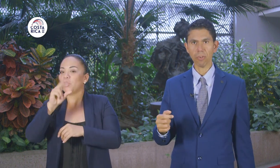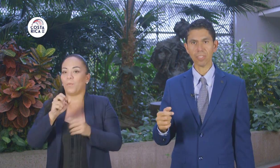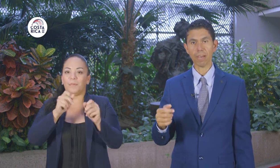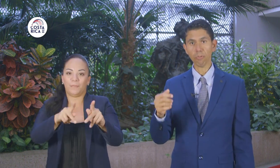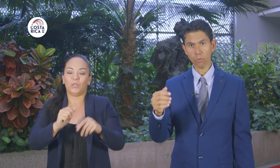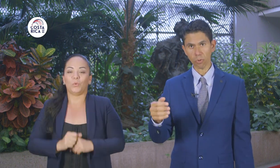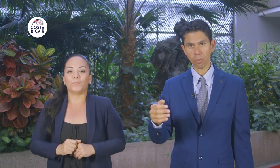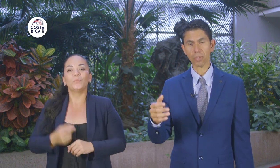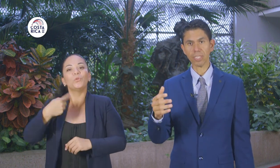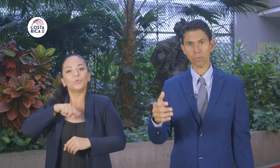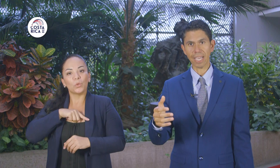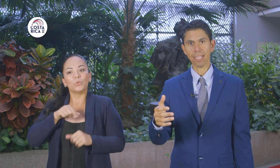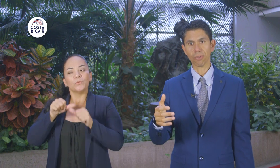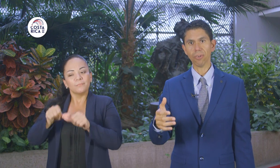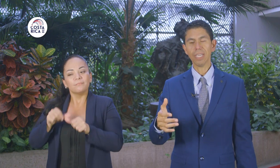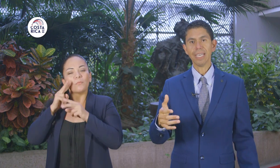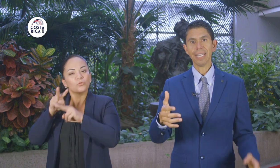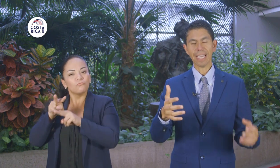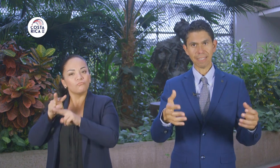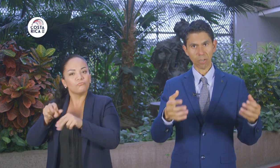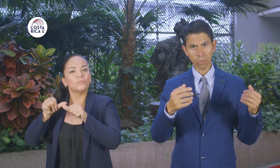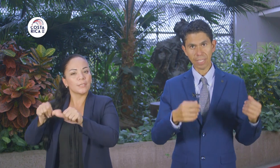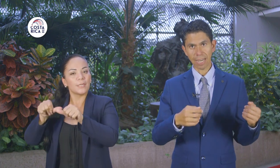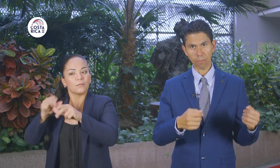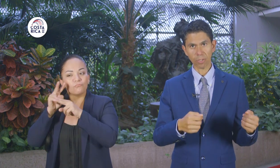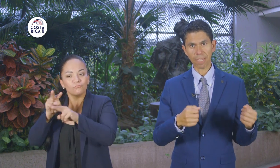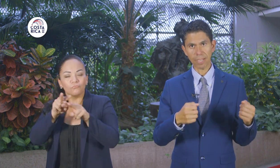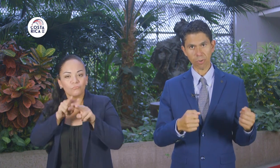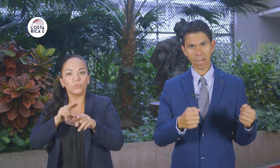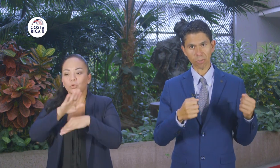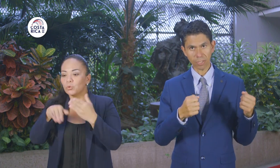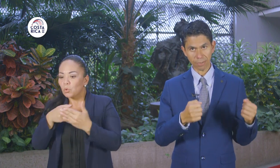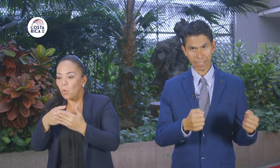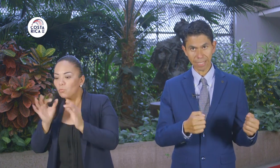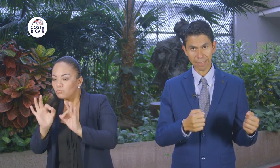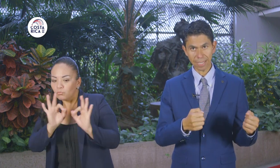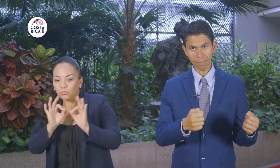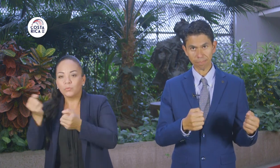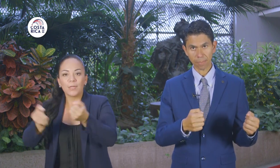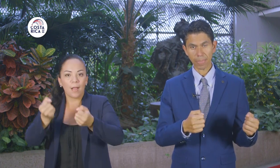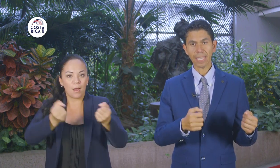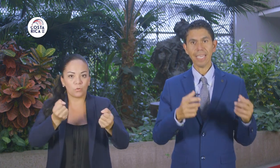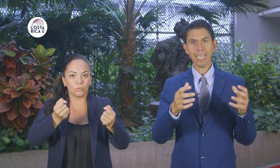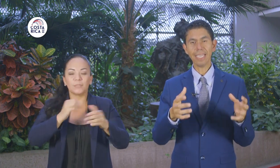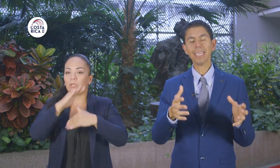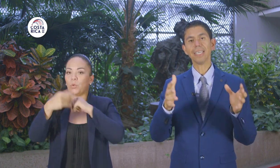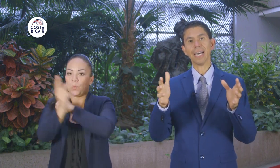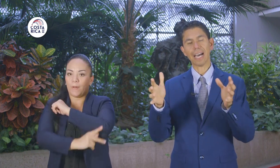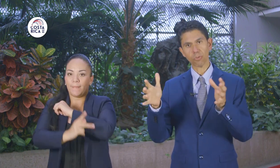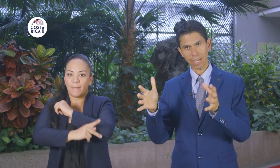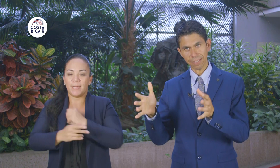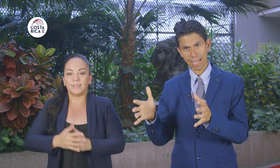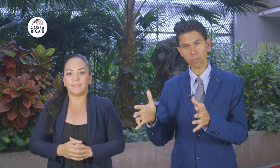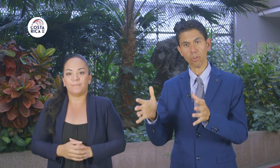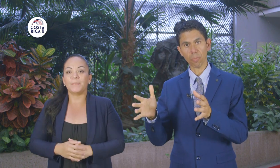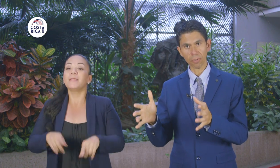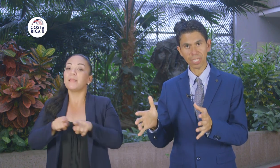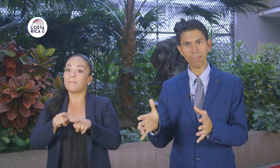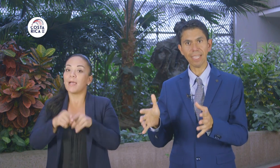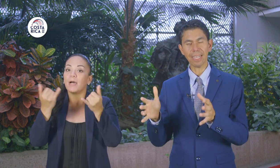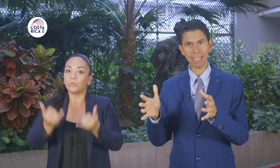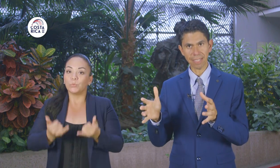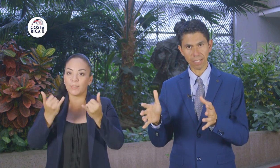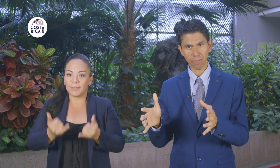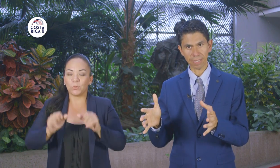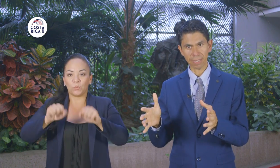Continuaremos a futuro monitoreando la salud de la flota vehicular costarricense y actualizando en lo